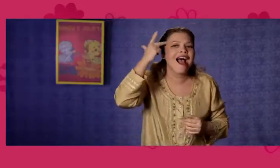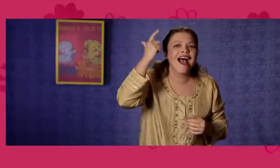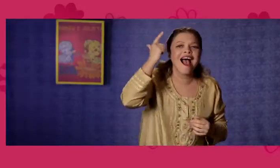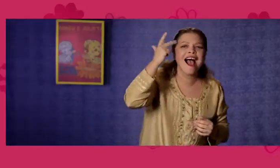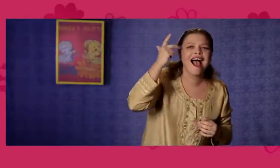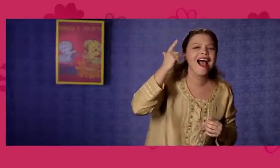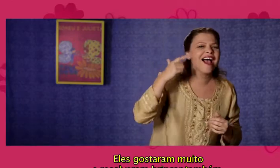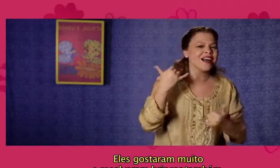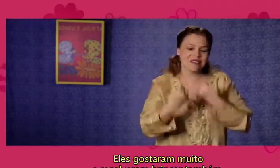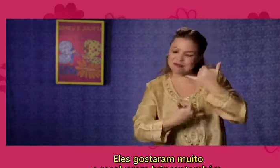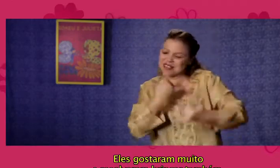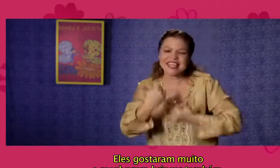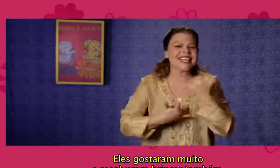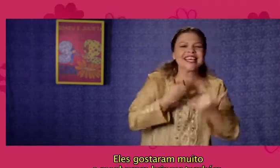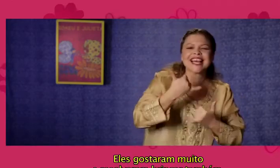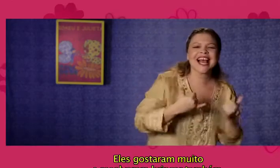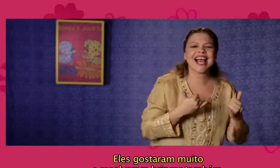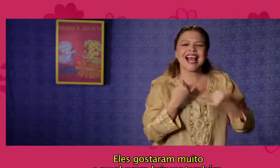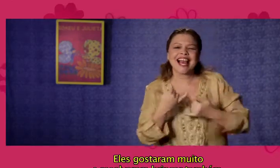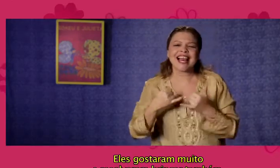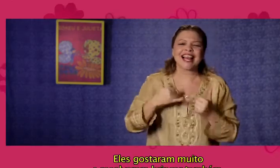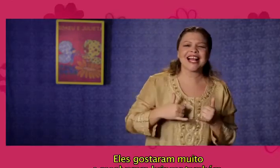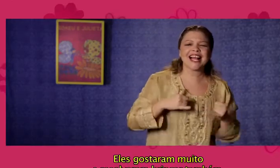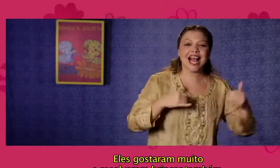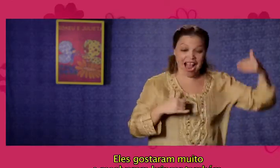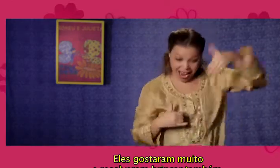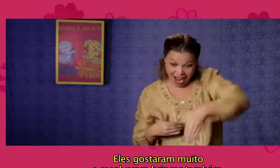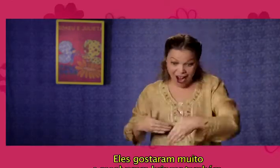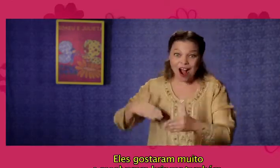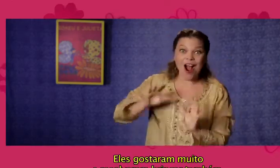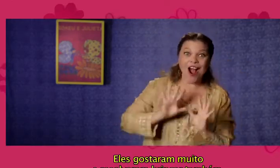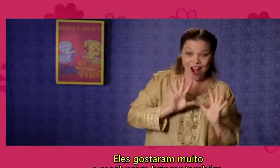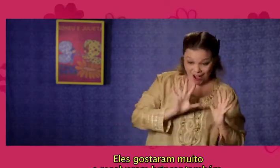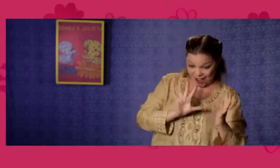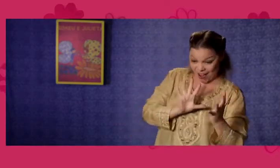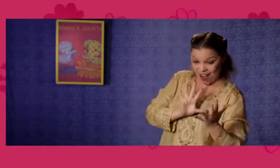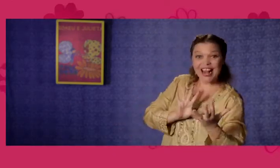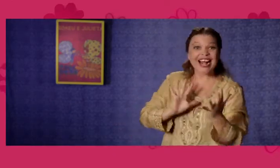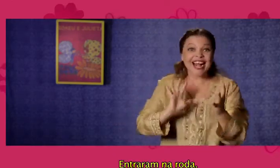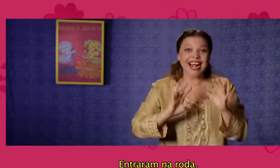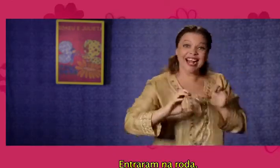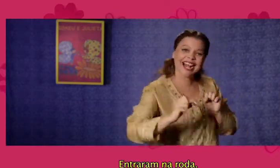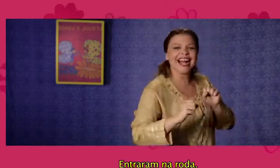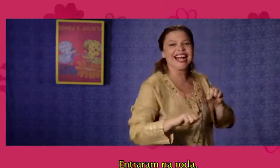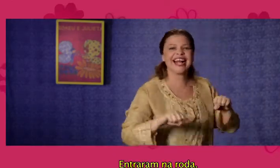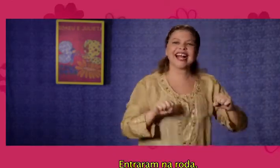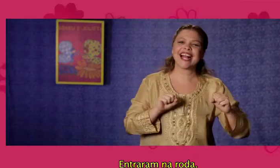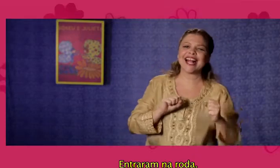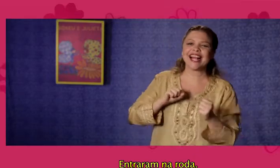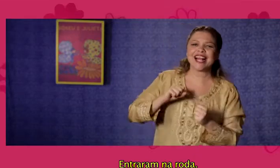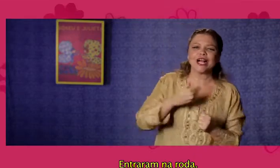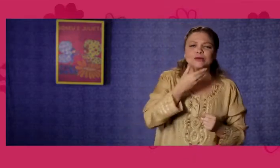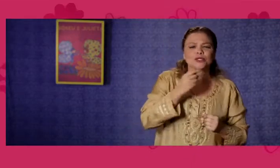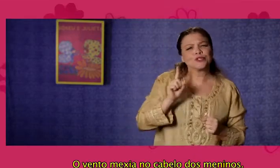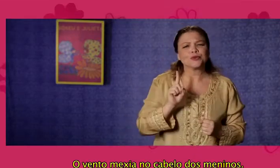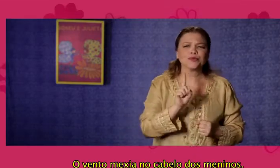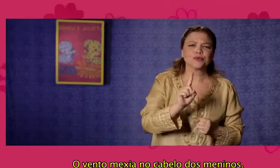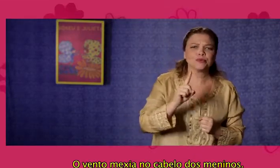Eles gostaram muito e resolveram brincar também. Entraram na roda. O vento